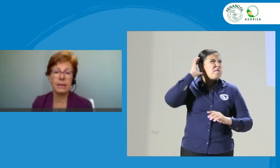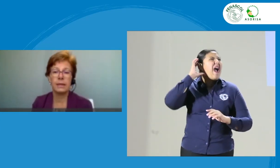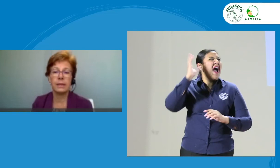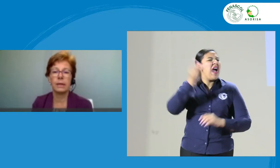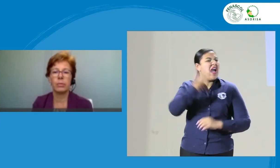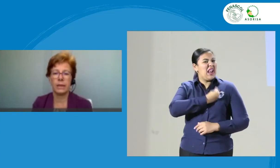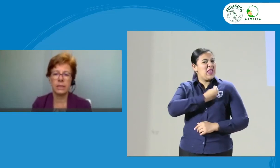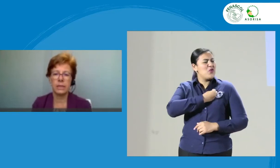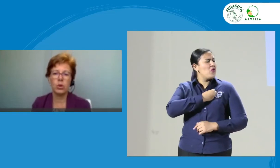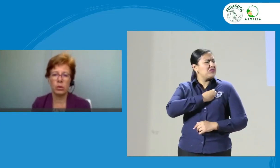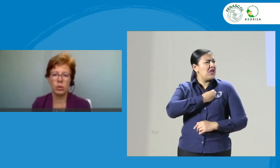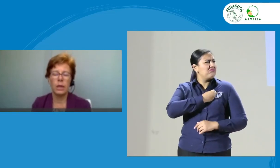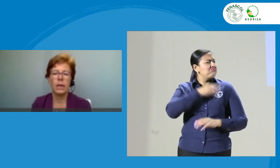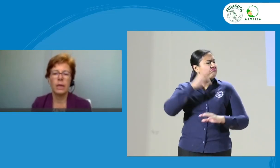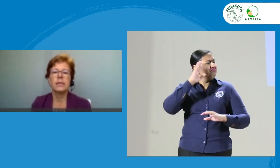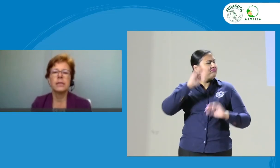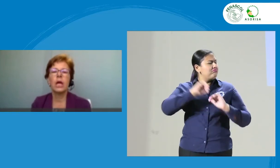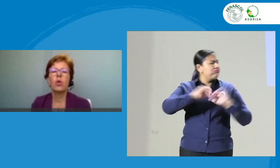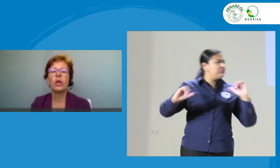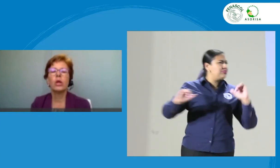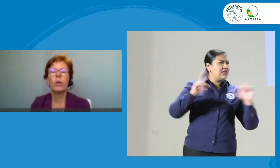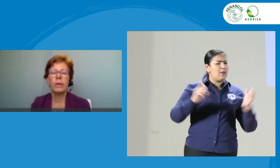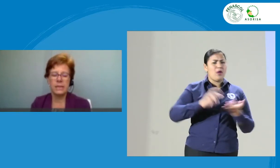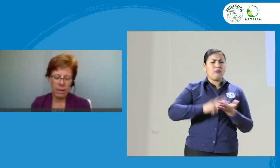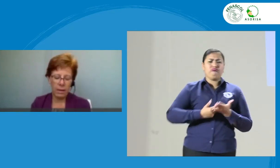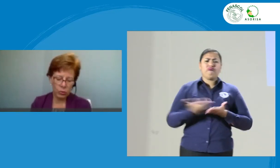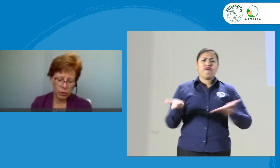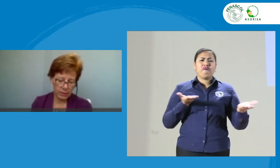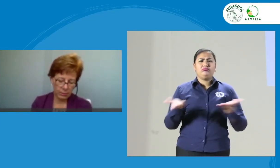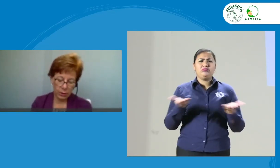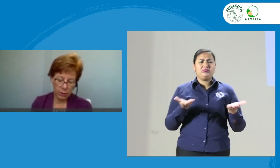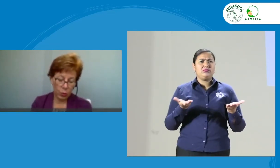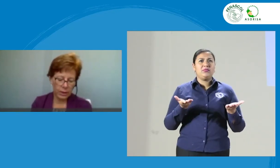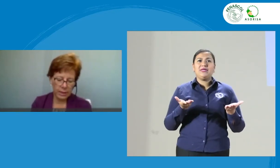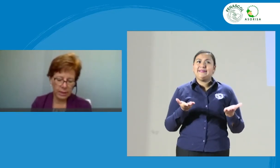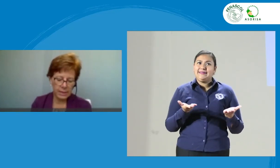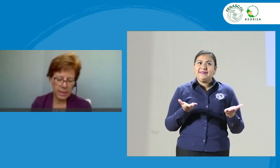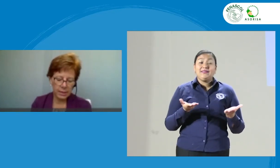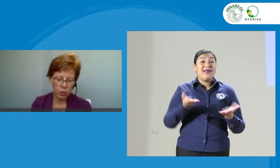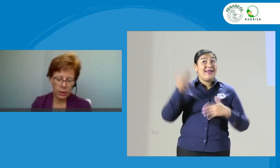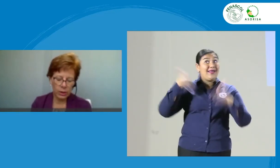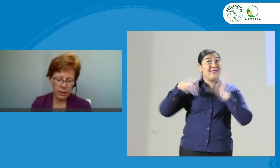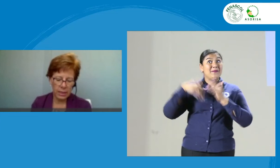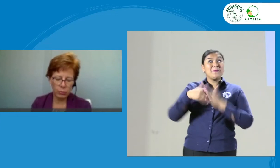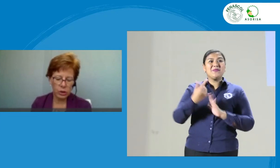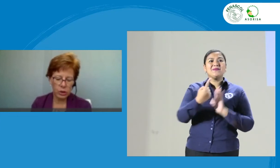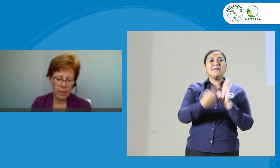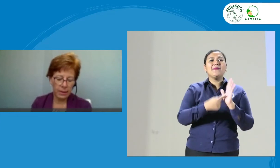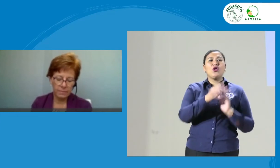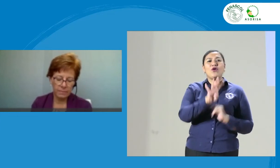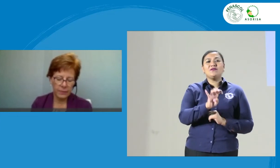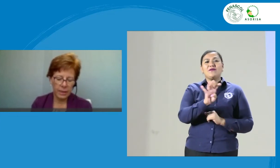más de la interpretación. Sé que cuando empezamos en el 97 lo que teníamos era